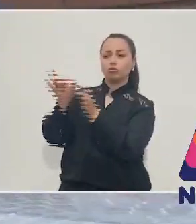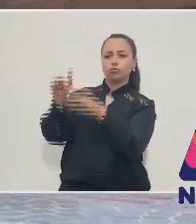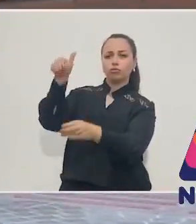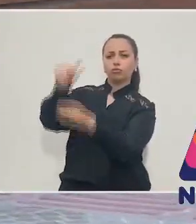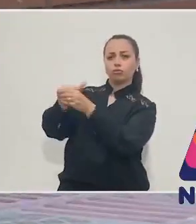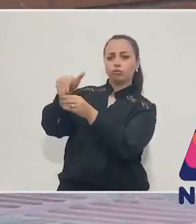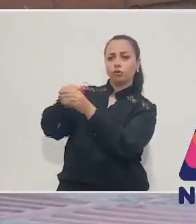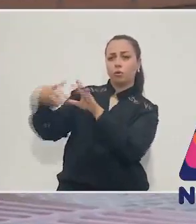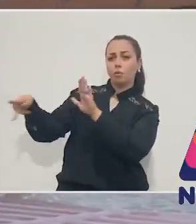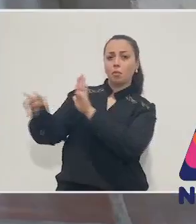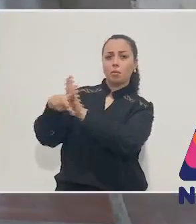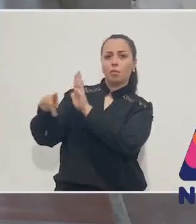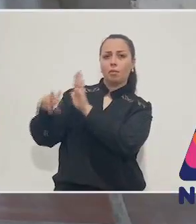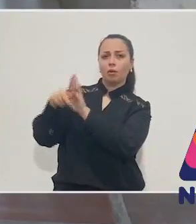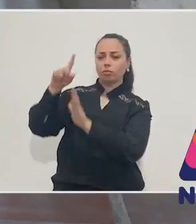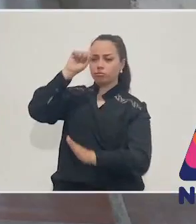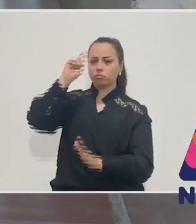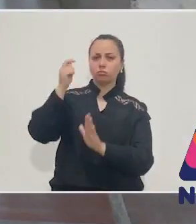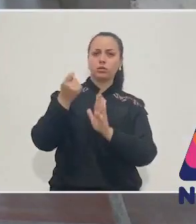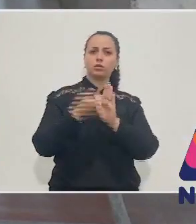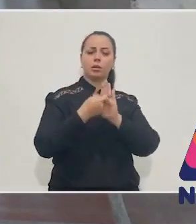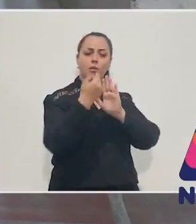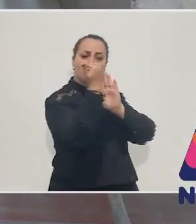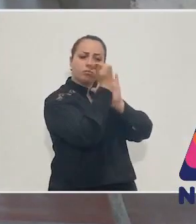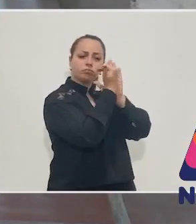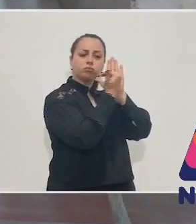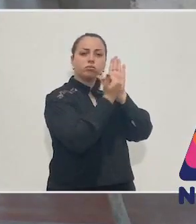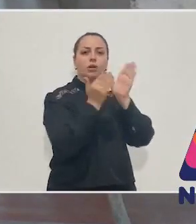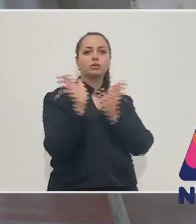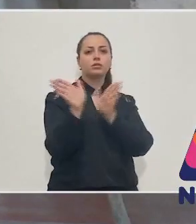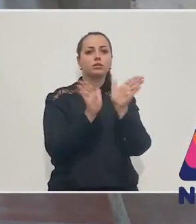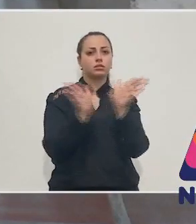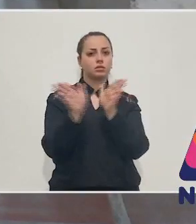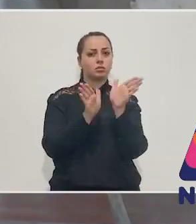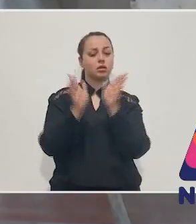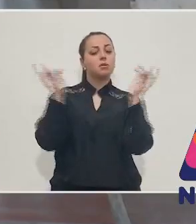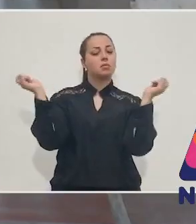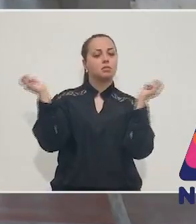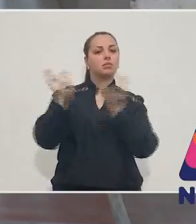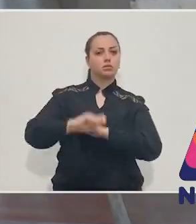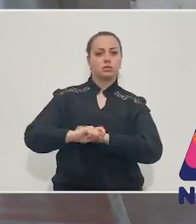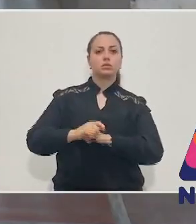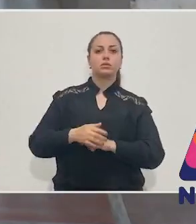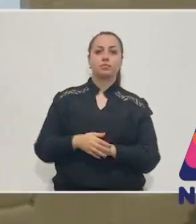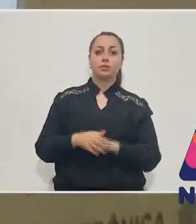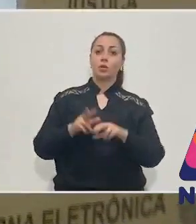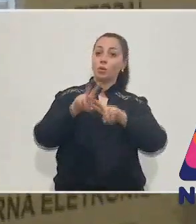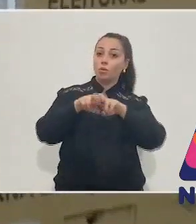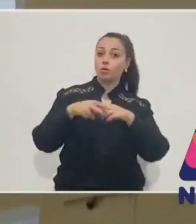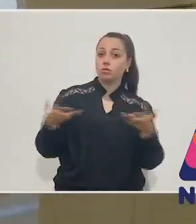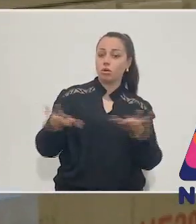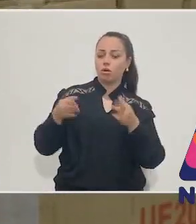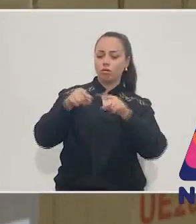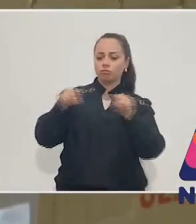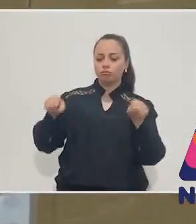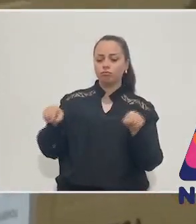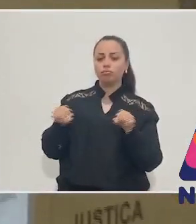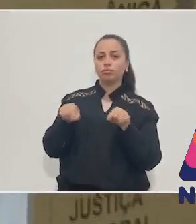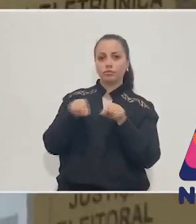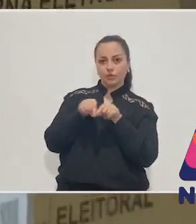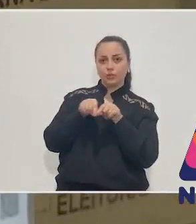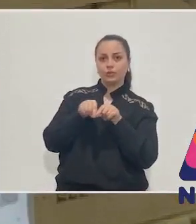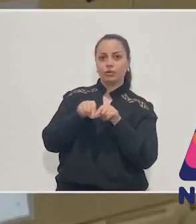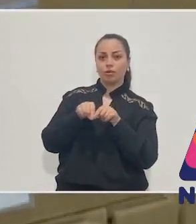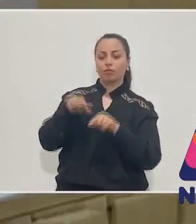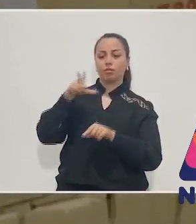Superior Eleitoral determinou que medidas de acessibilidade fossem adotadas. Todas as urnas eletrônicas